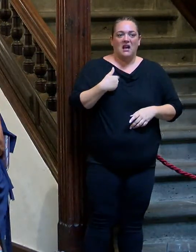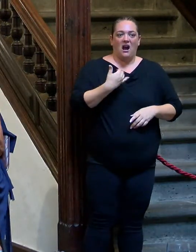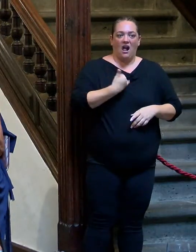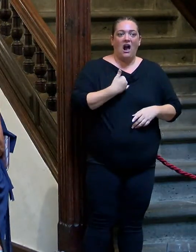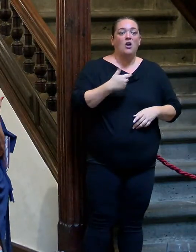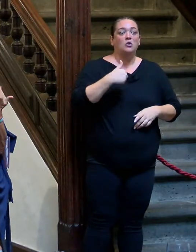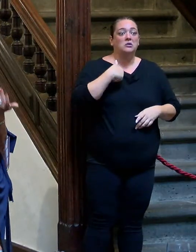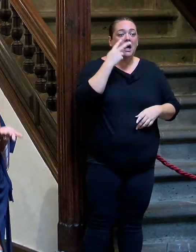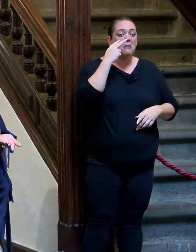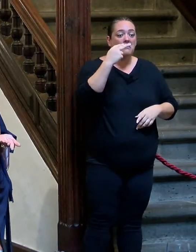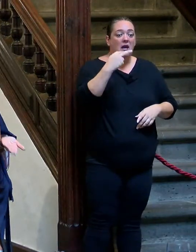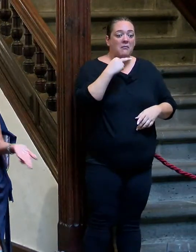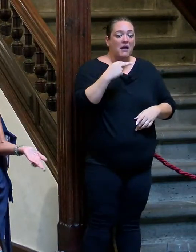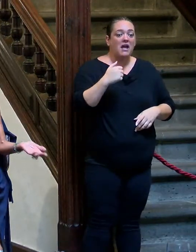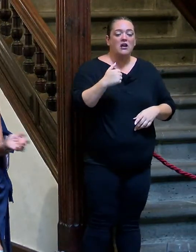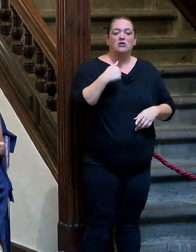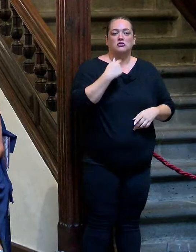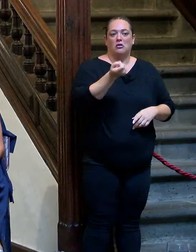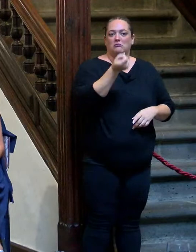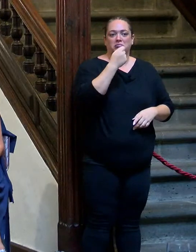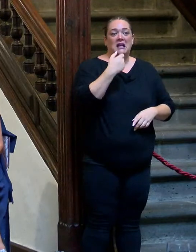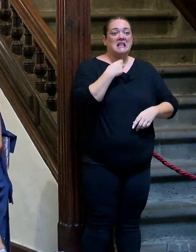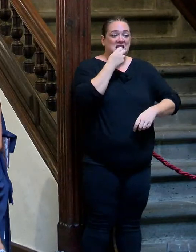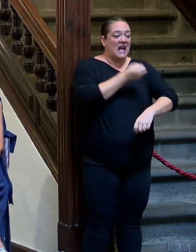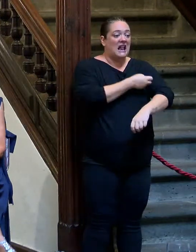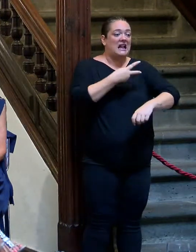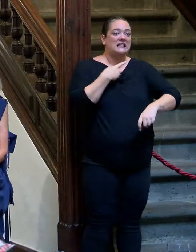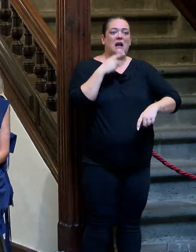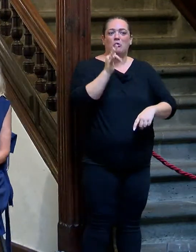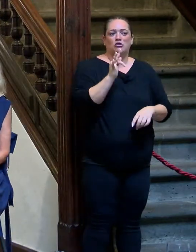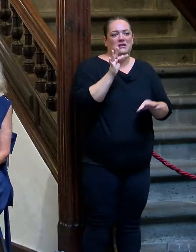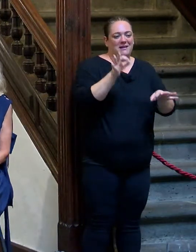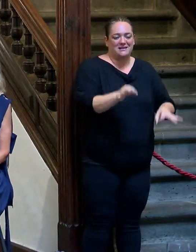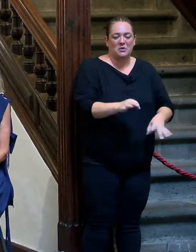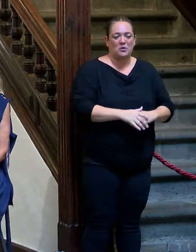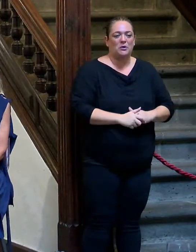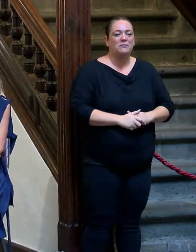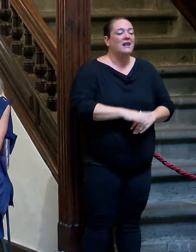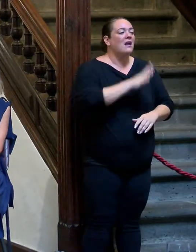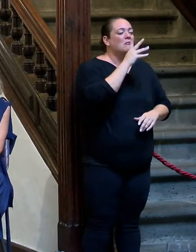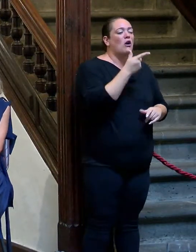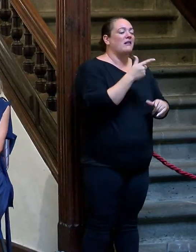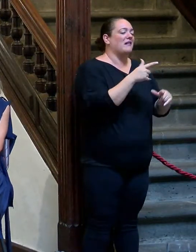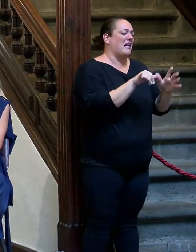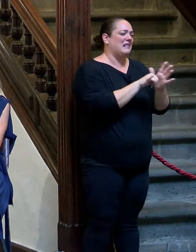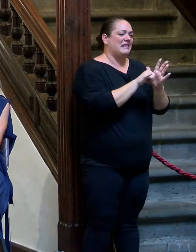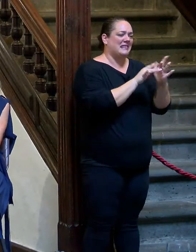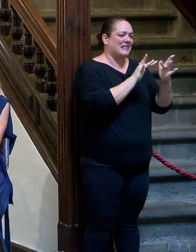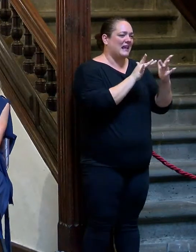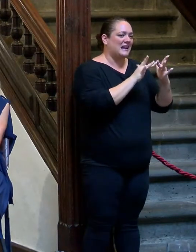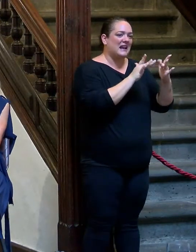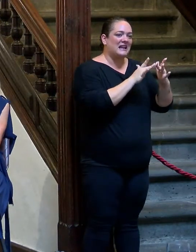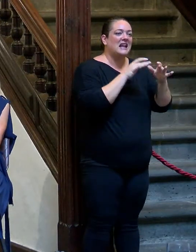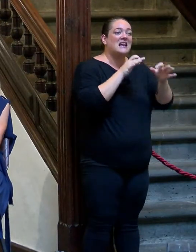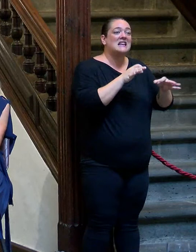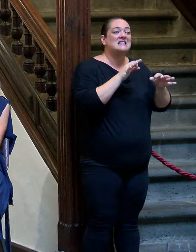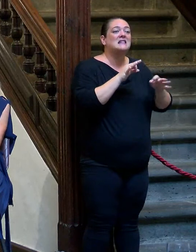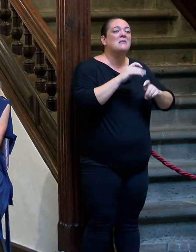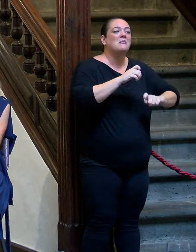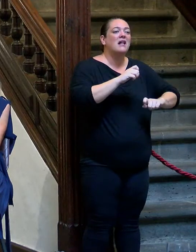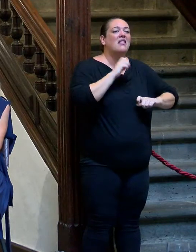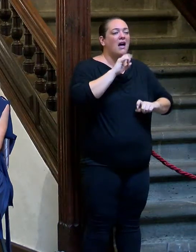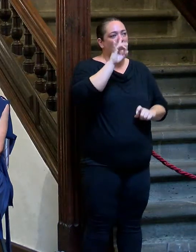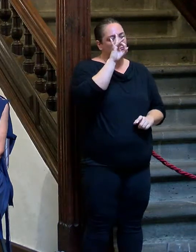me veis aquí, vengo topada. Si me haces un doping, salgo positiva. Sobre todo la cercanía, que es un poco lo que siempre me ha llamado la atención